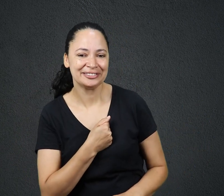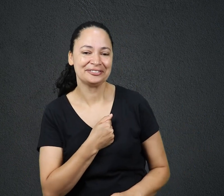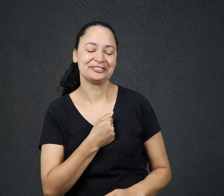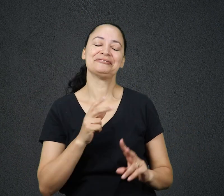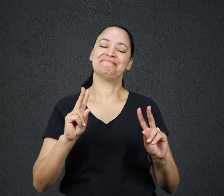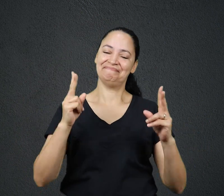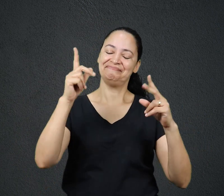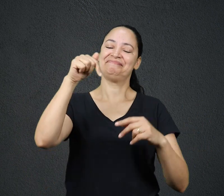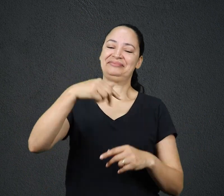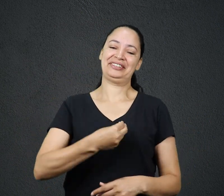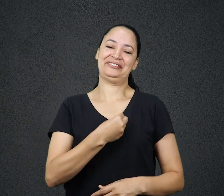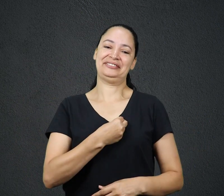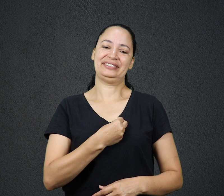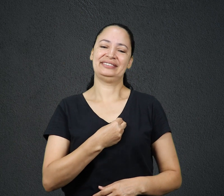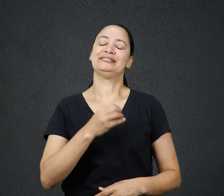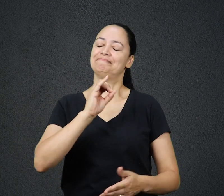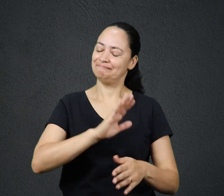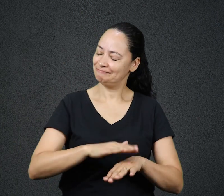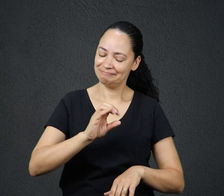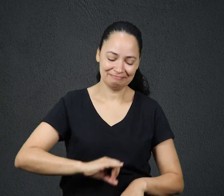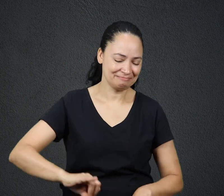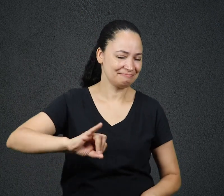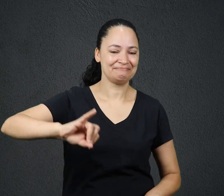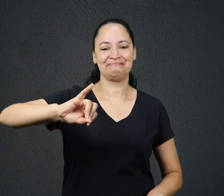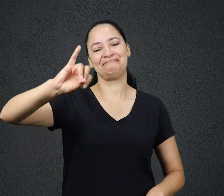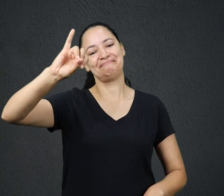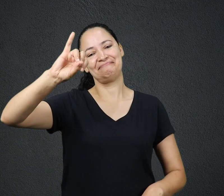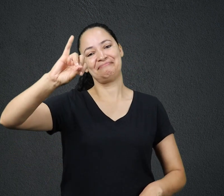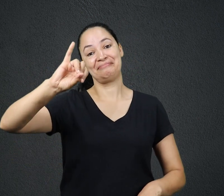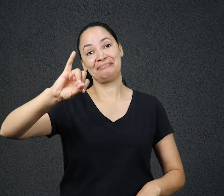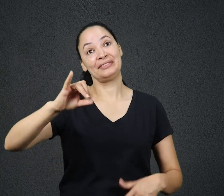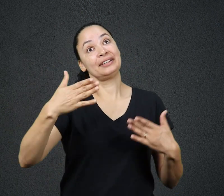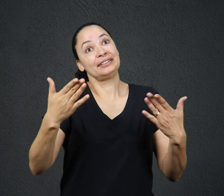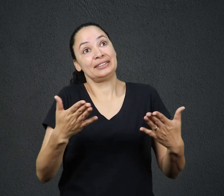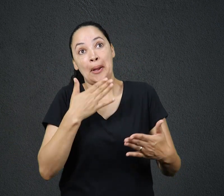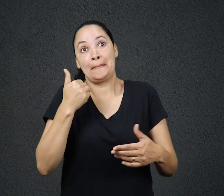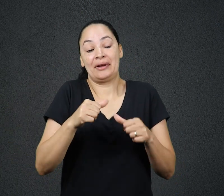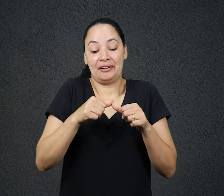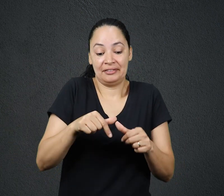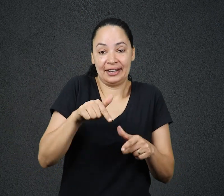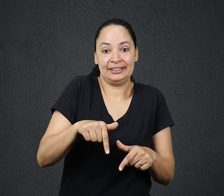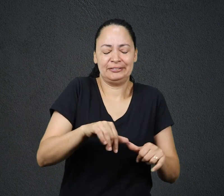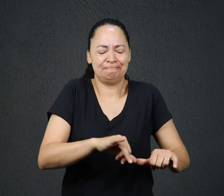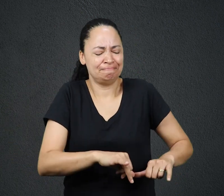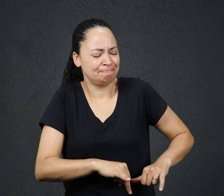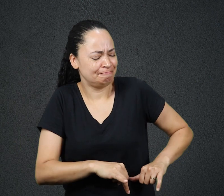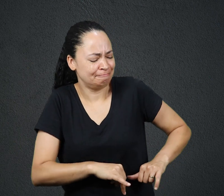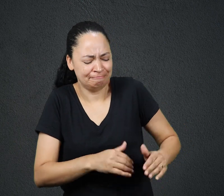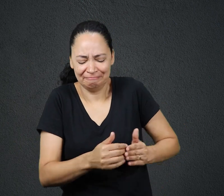vida Era isso que o fazia entender que, por hora, era melhor permanecer no mundo Embora preferisse a vida